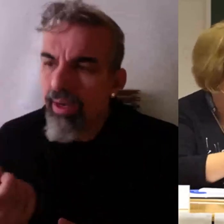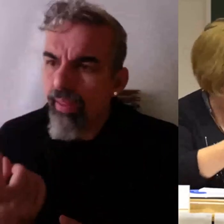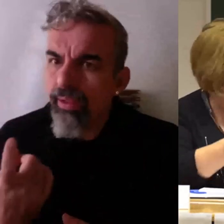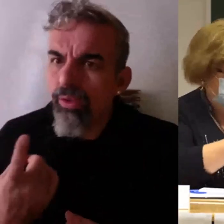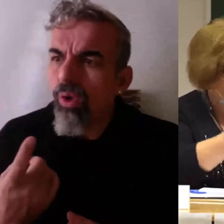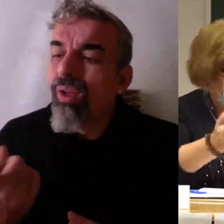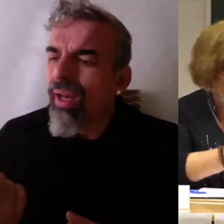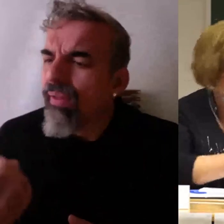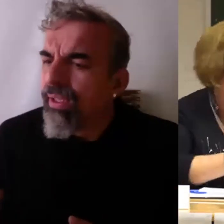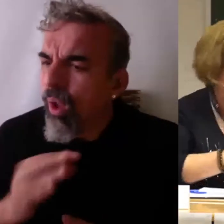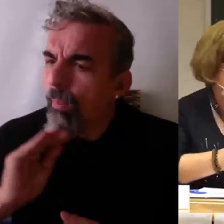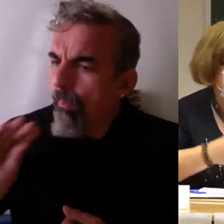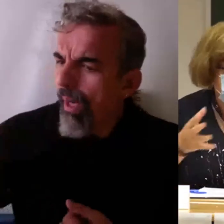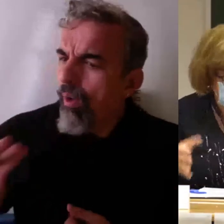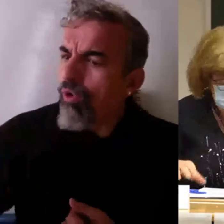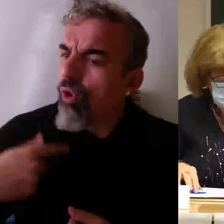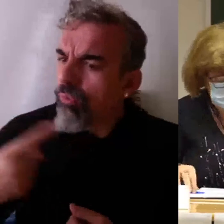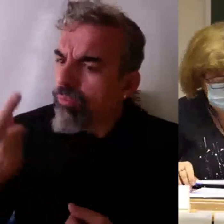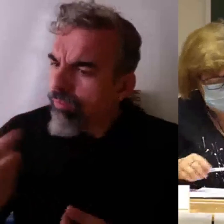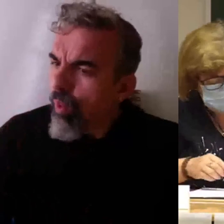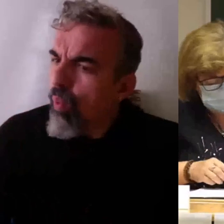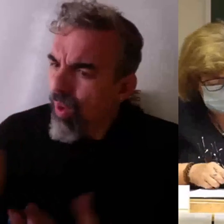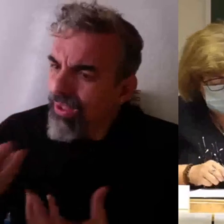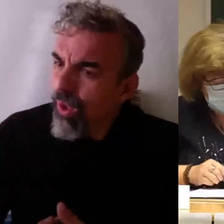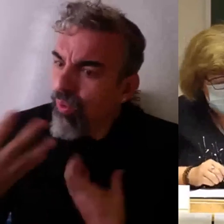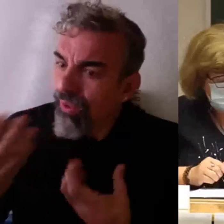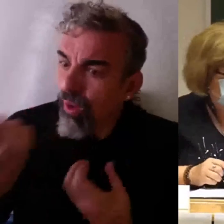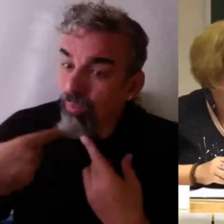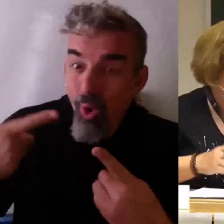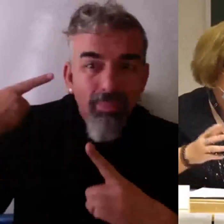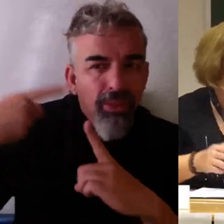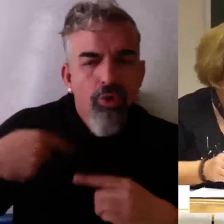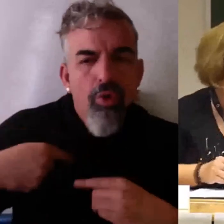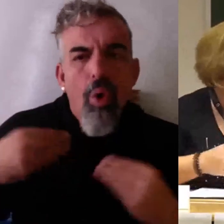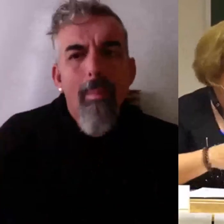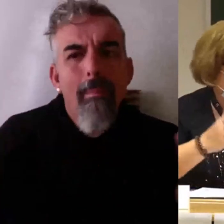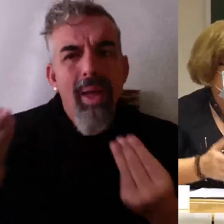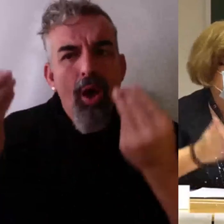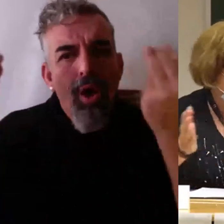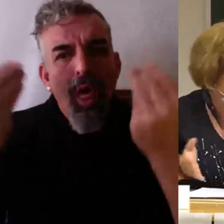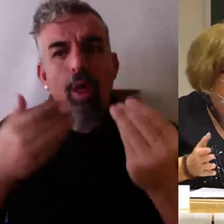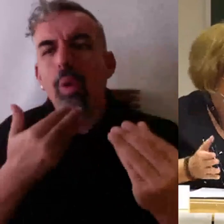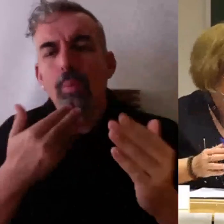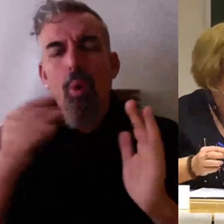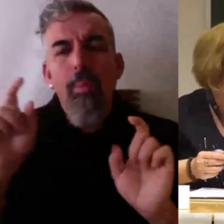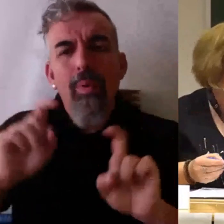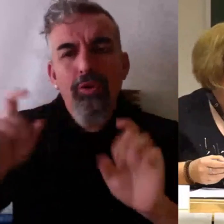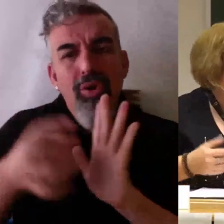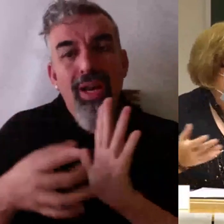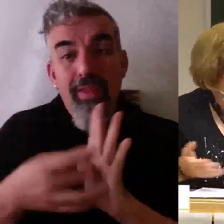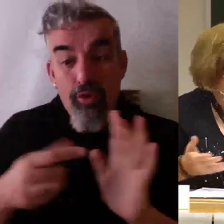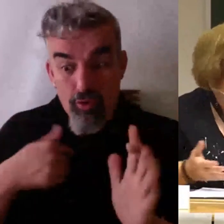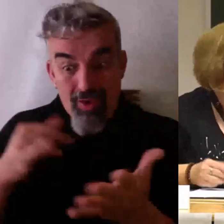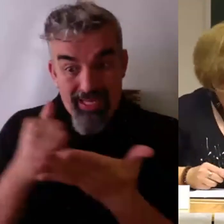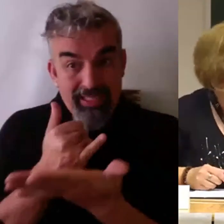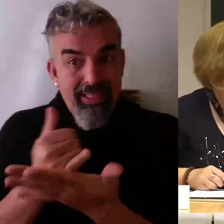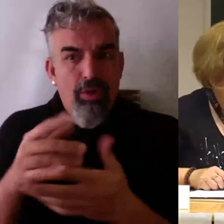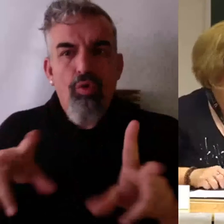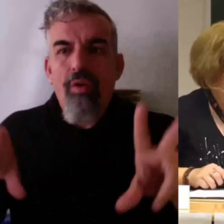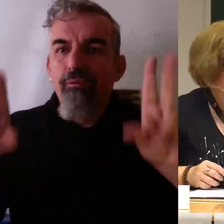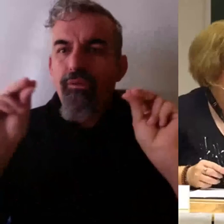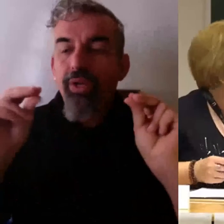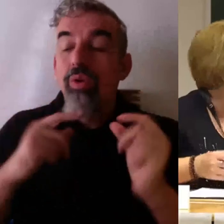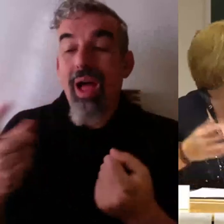preguntemos. Vale, tú le puedes preguntar a uno o a dos alumnos. Yo sí que es verdad que cuando termino cada asignatura, a los